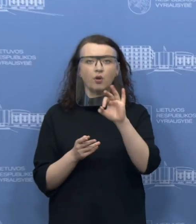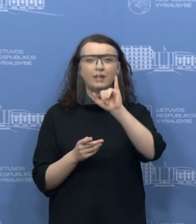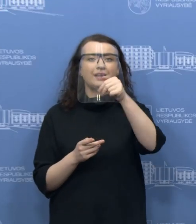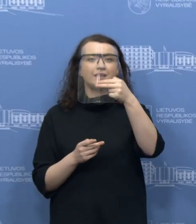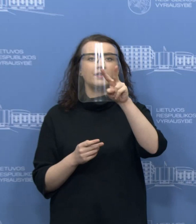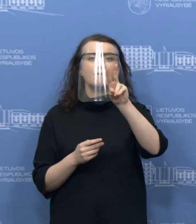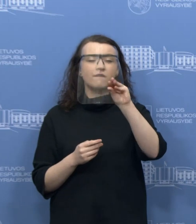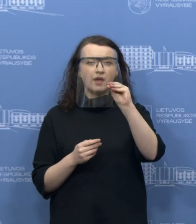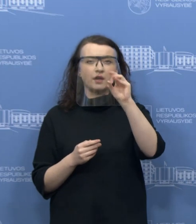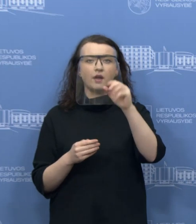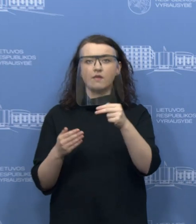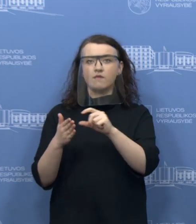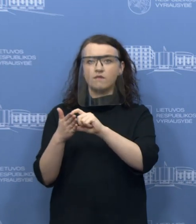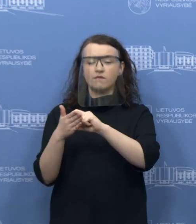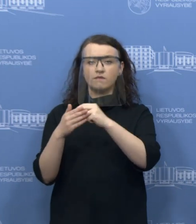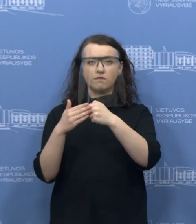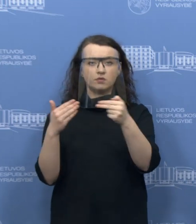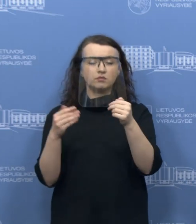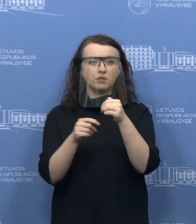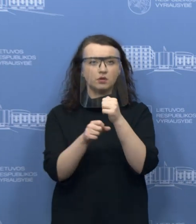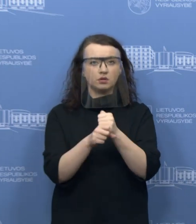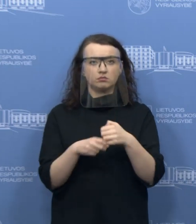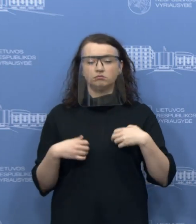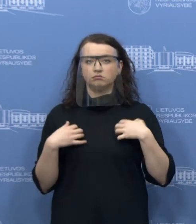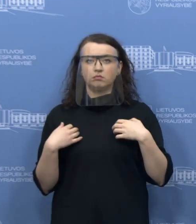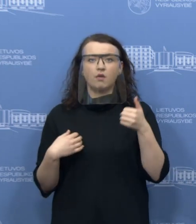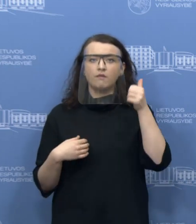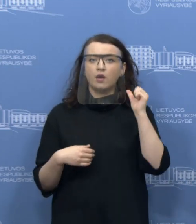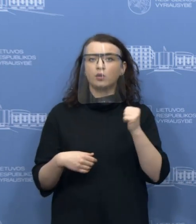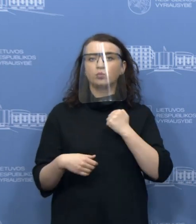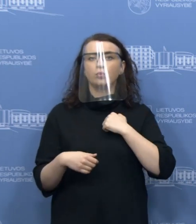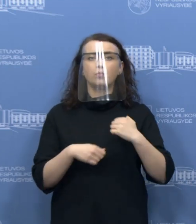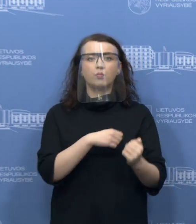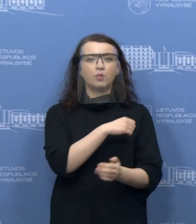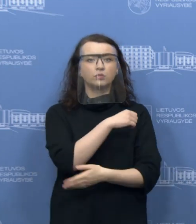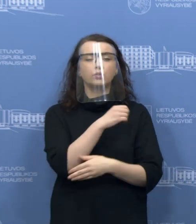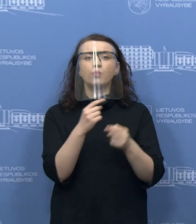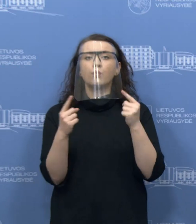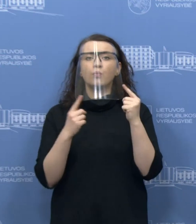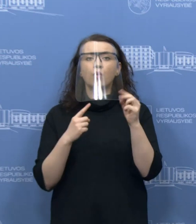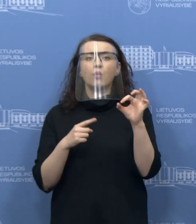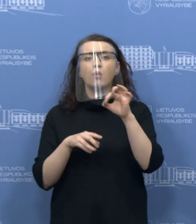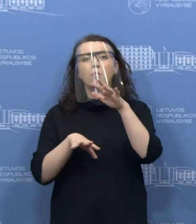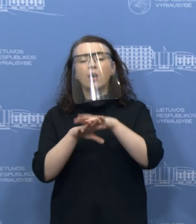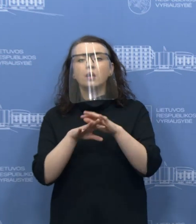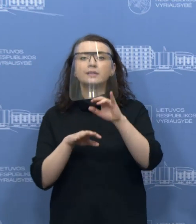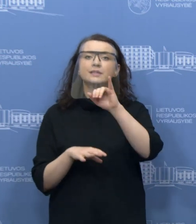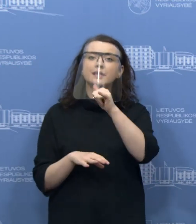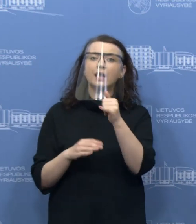dirba labai sparčiai. Vekar turėjome paskutinį pokalbę su bankais dėl pagrindinių sąlygų.